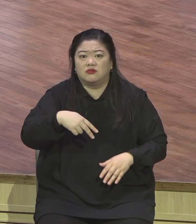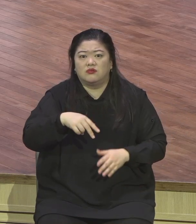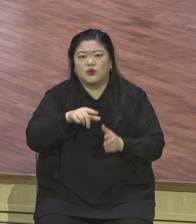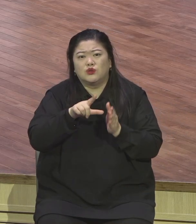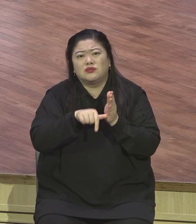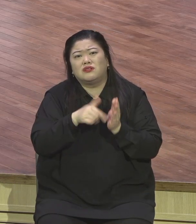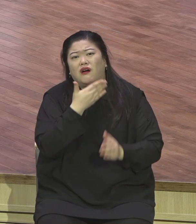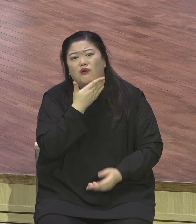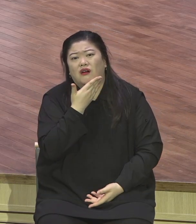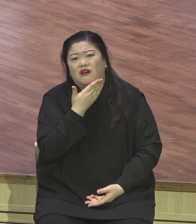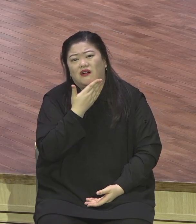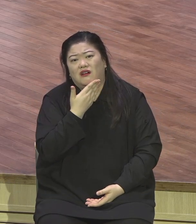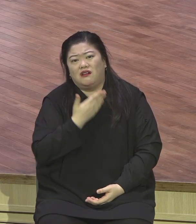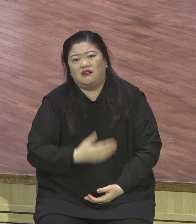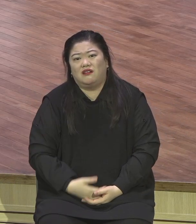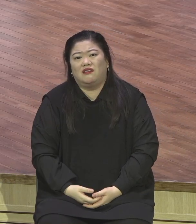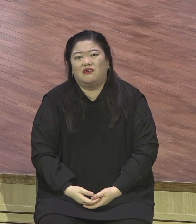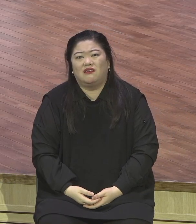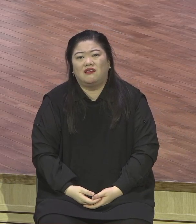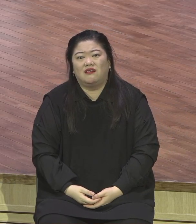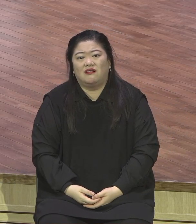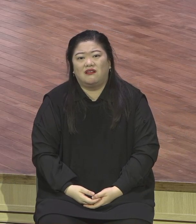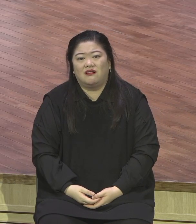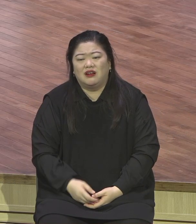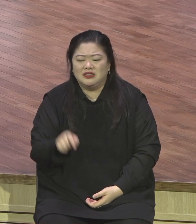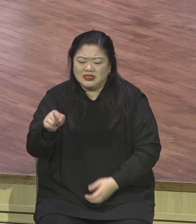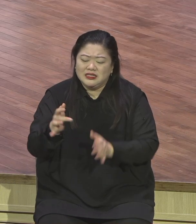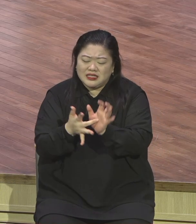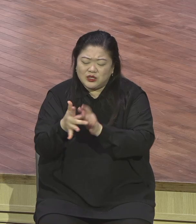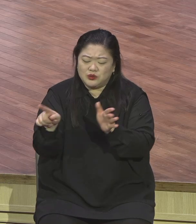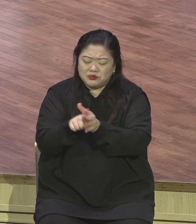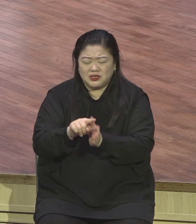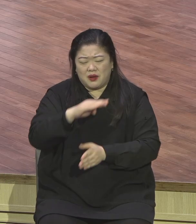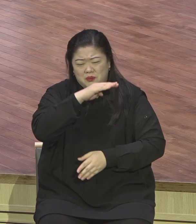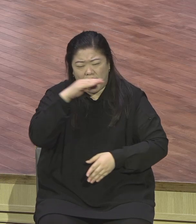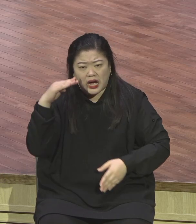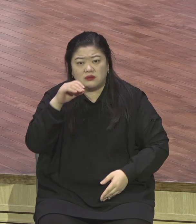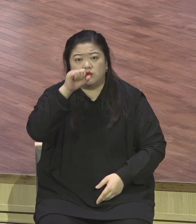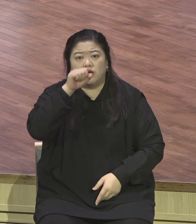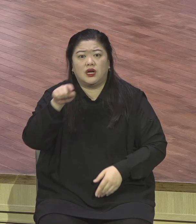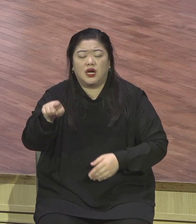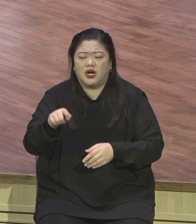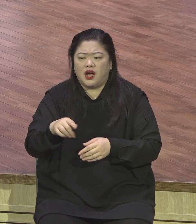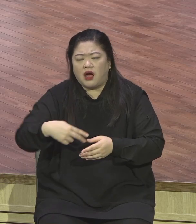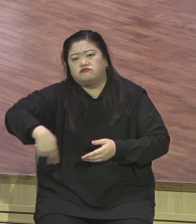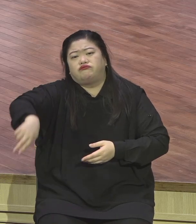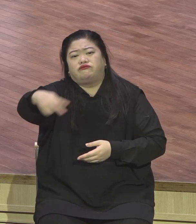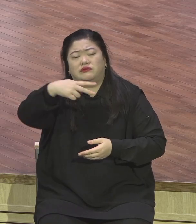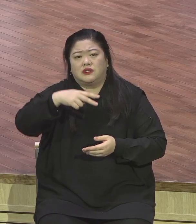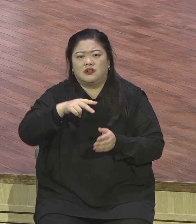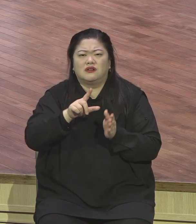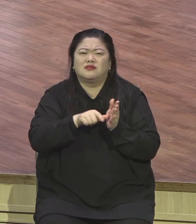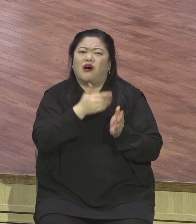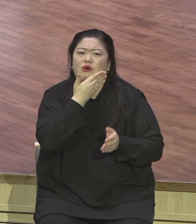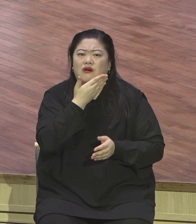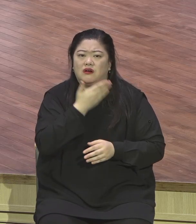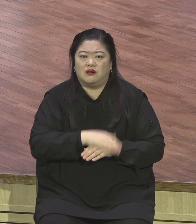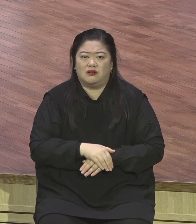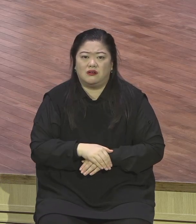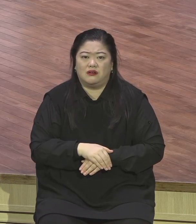인생을 허비하고 있다는 것입니다. 예수 그리스도 안에 있지 않은 삶은 다 허성세월입니다.